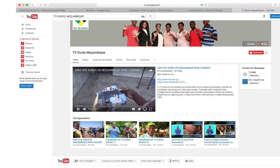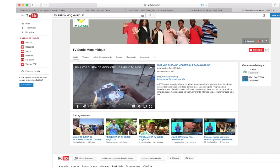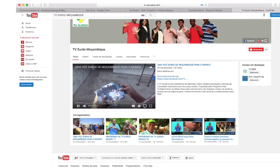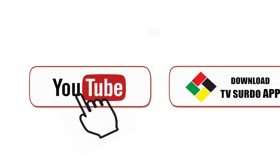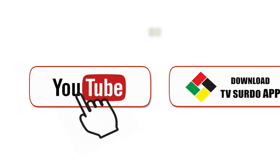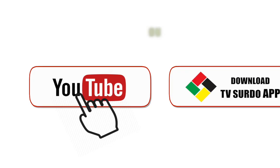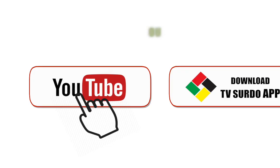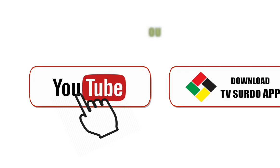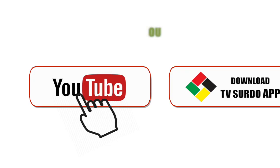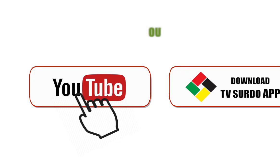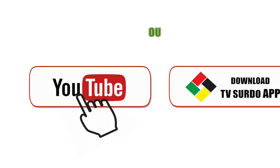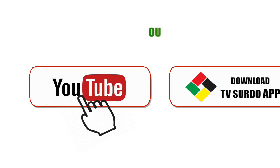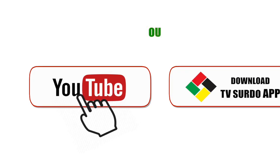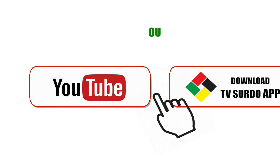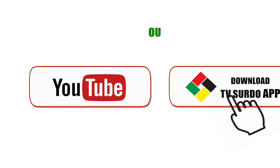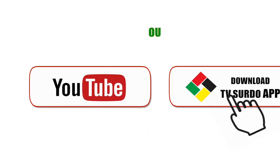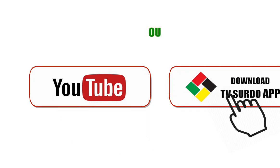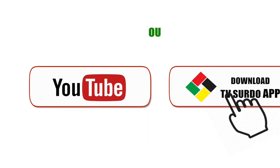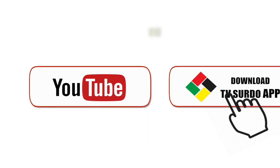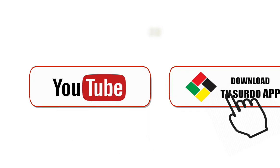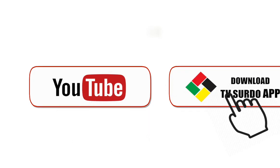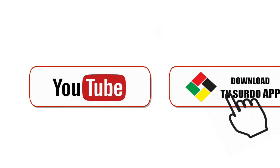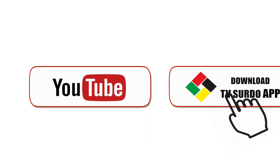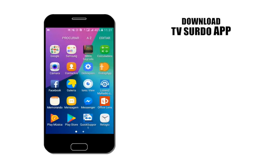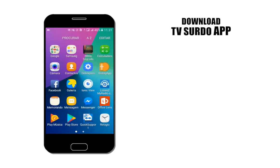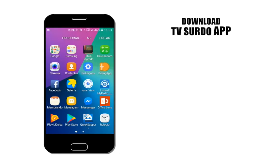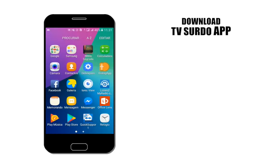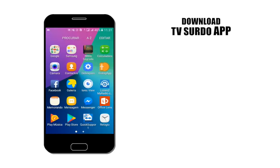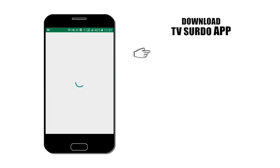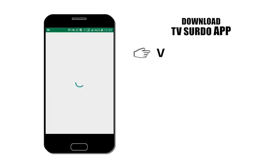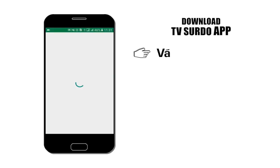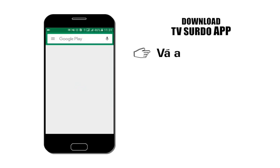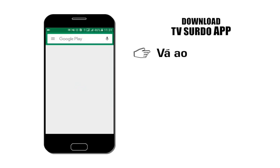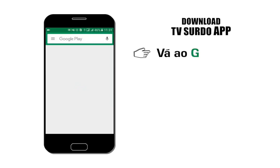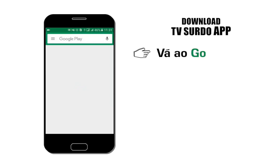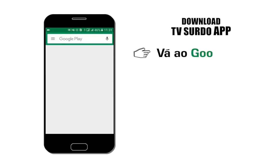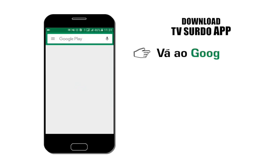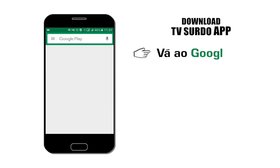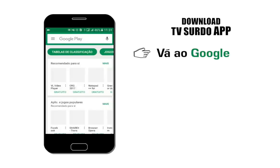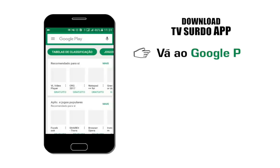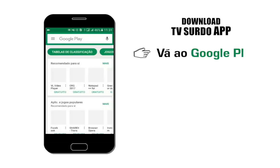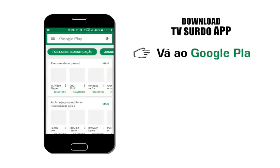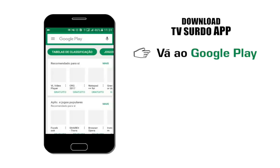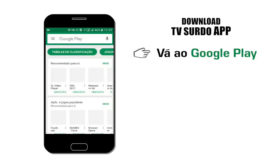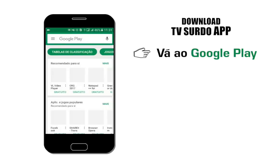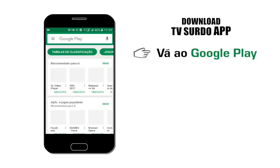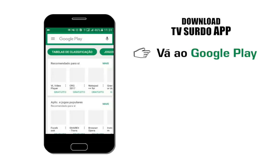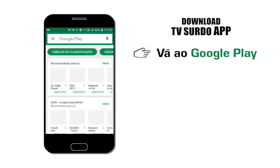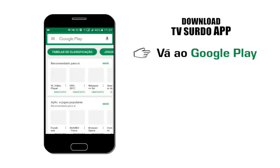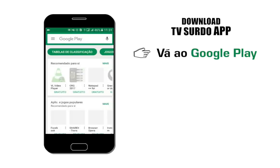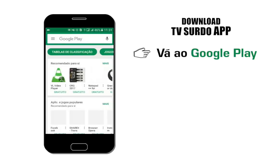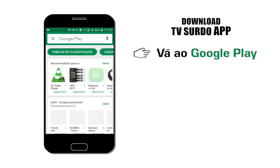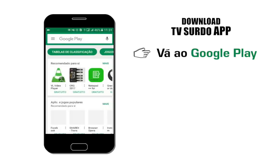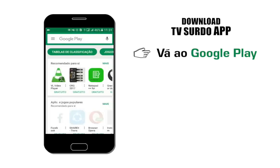Você pode também baixar o aplicativo móvel. Pegue no seu telemóvel e vá ao Google Play.